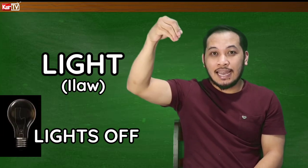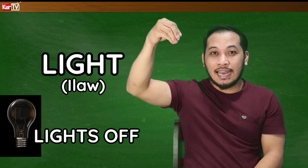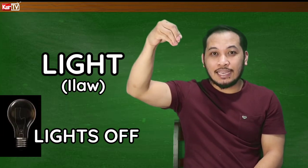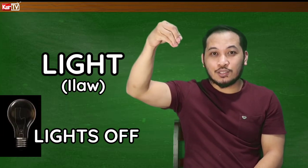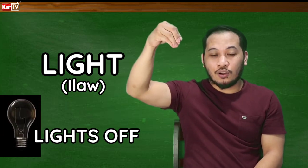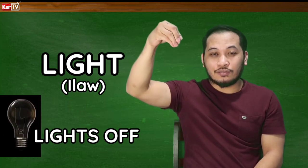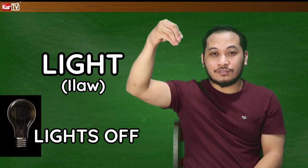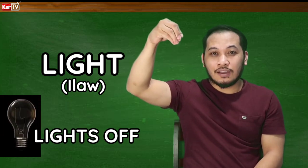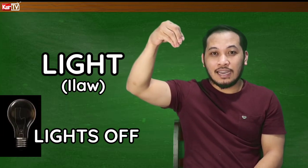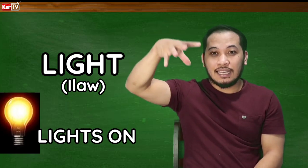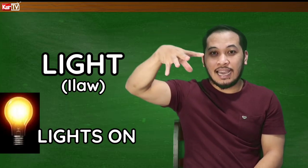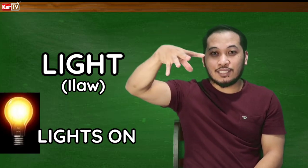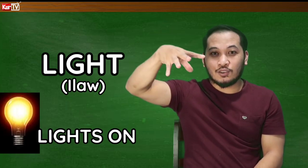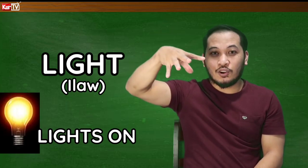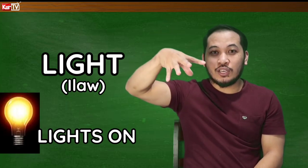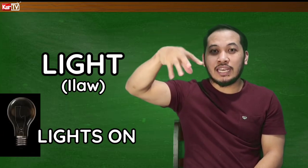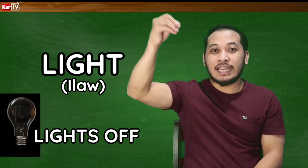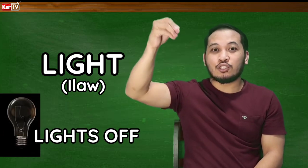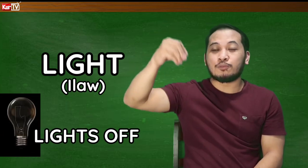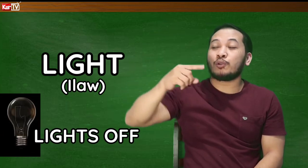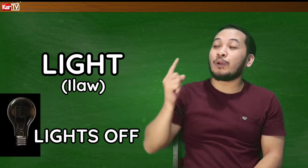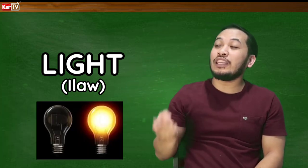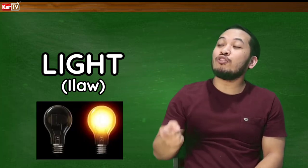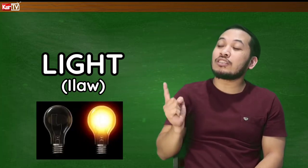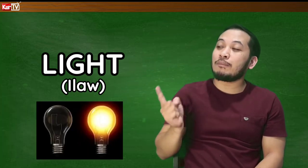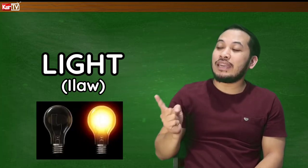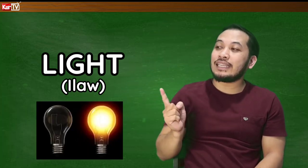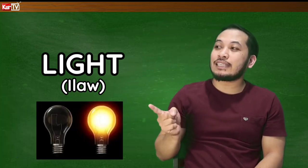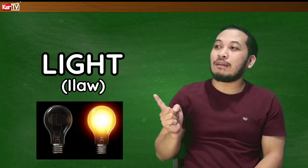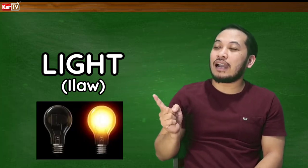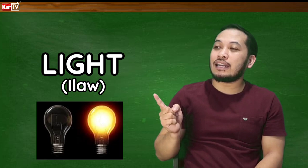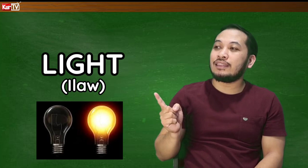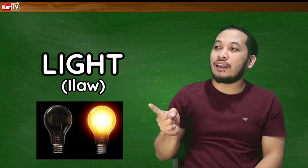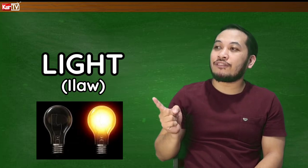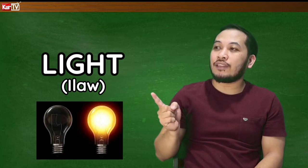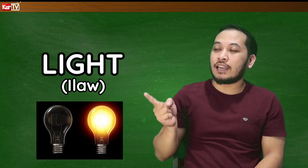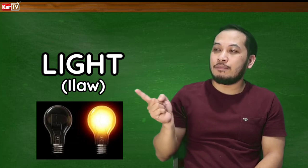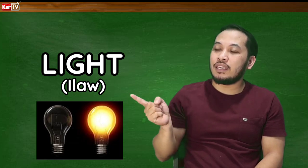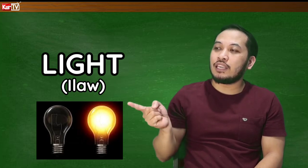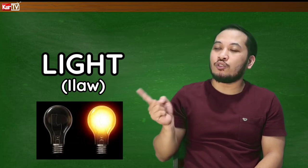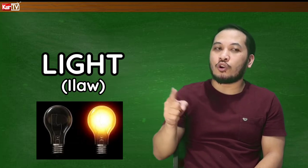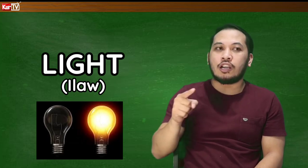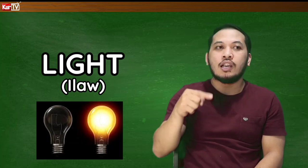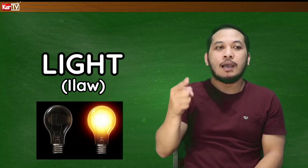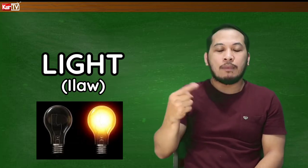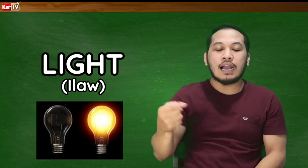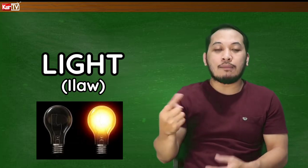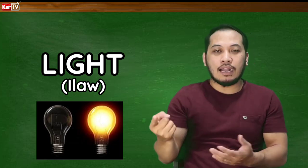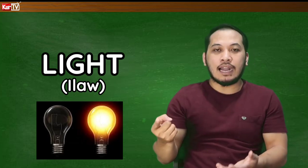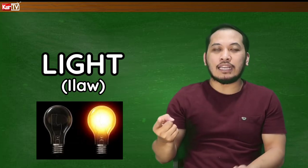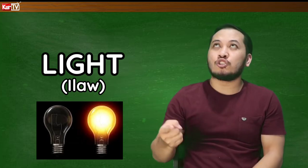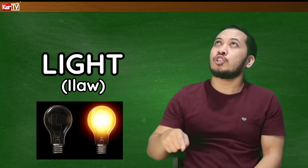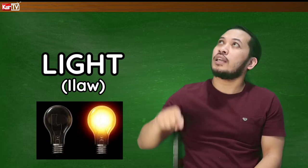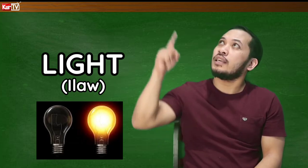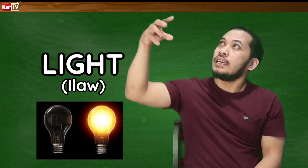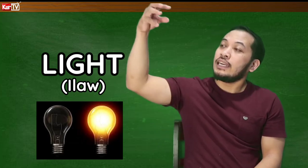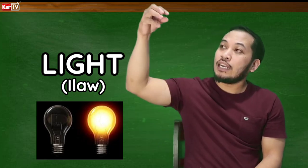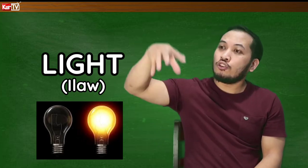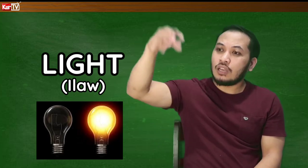lights off. Lights on, lights off. So, pwede nyo sabihin sa mga deaf, makaibigan nyo, or mga kamang-anak sa dyan, ganyan nyo